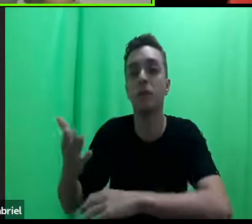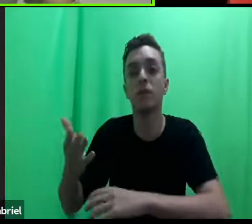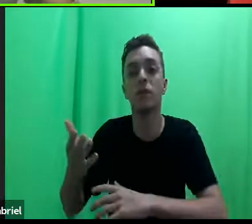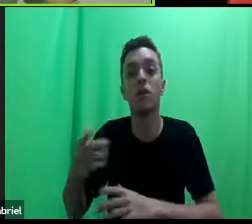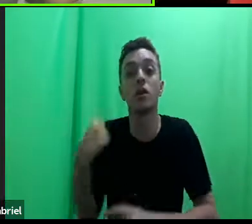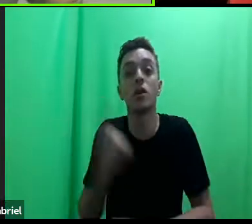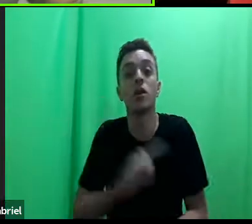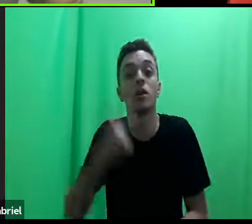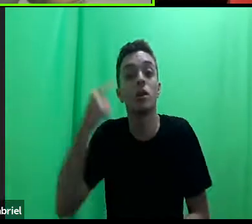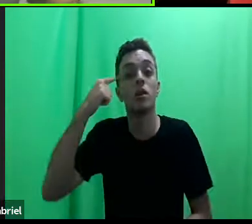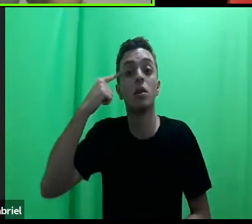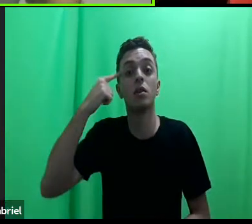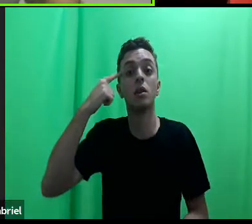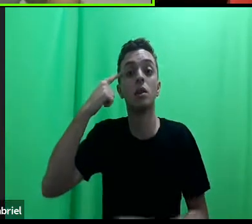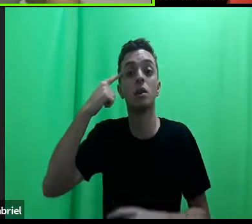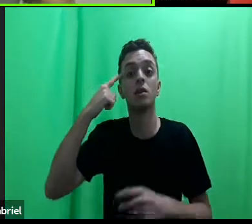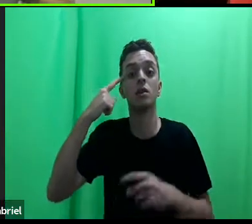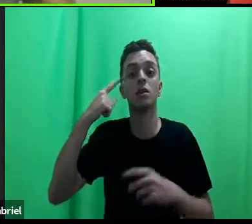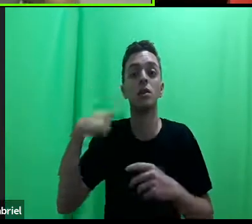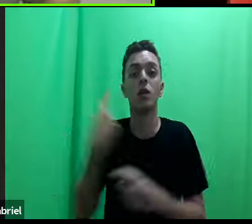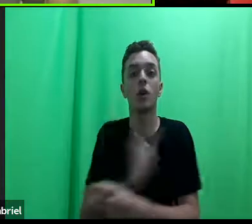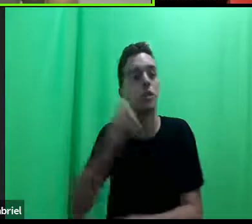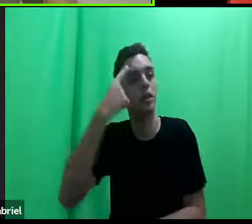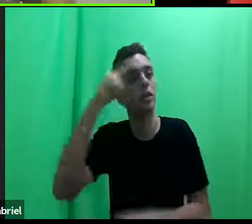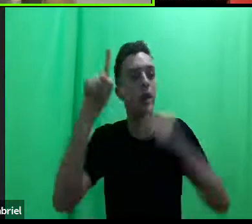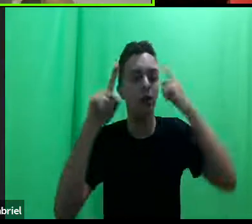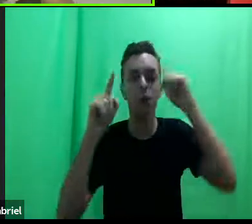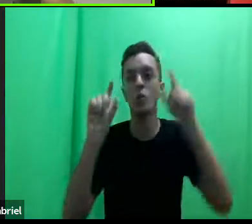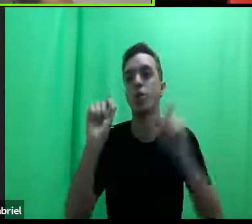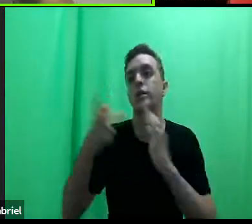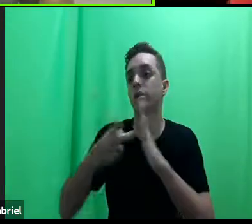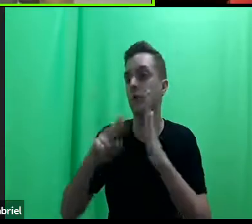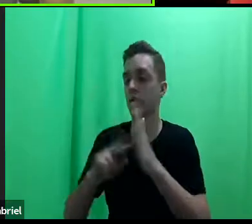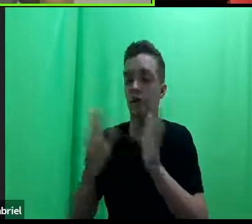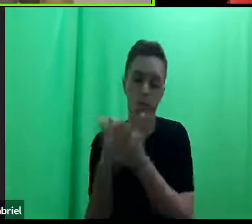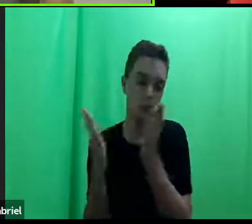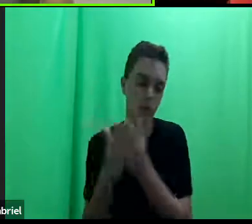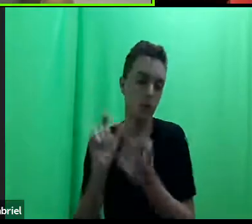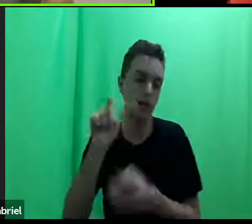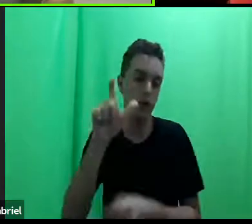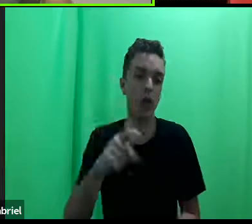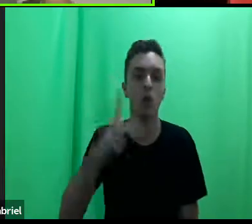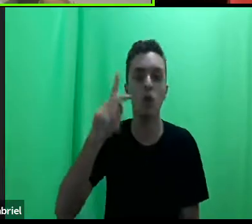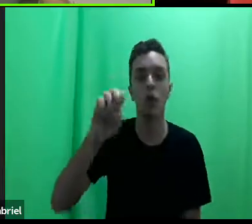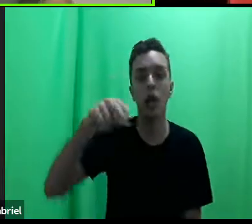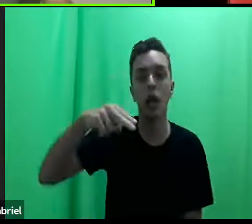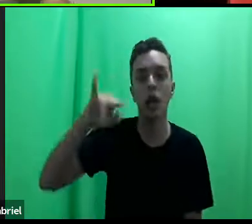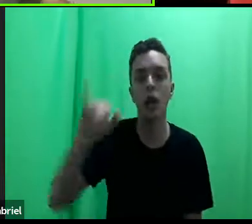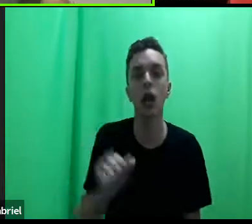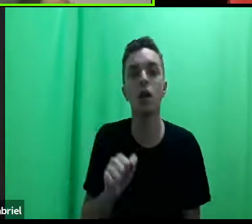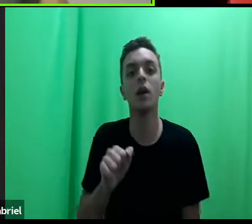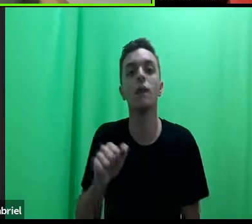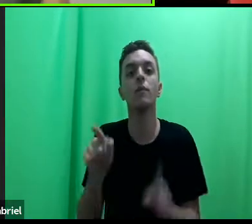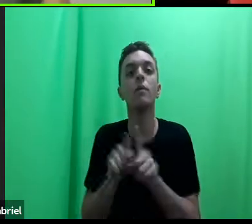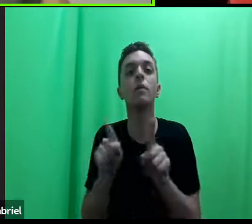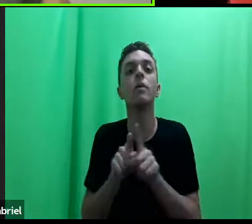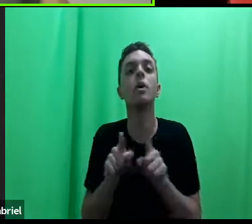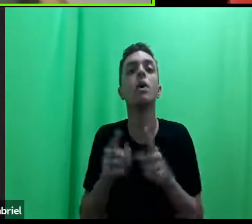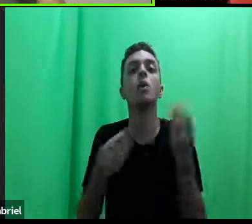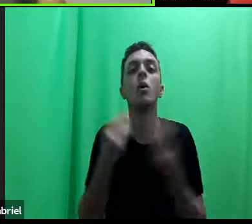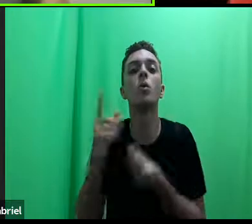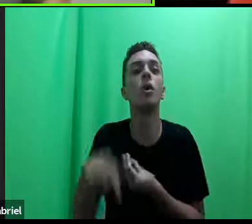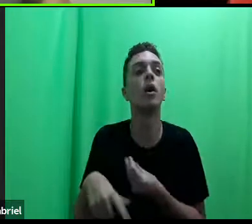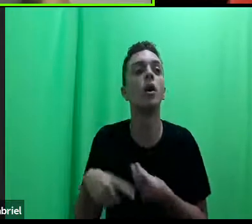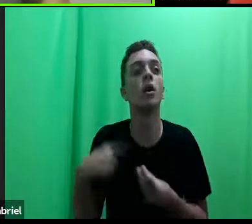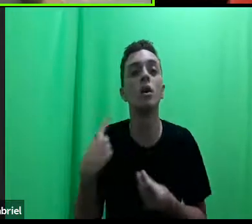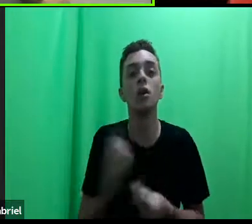todas aquelas ideias que a gente faz sobre o que é pobreza, sobre como é o Quênia, sobre quem são aquelas pessoas que estão ali. E a gente